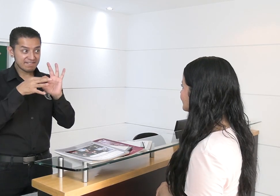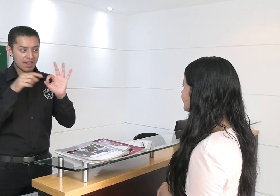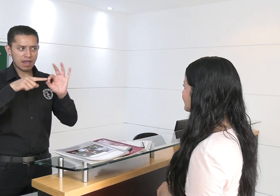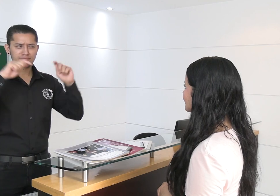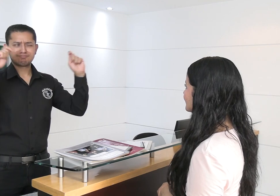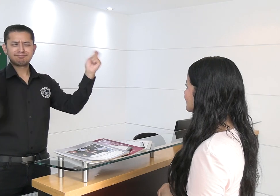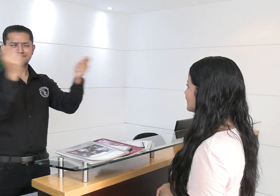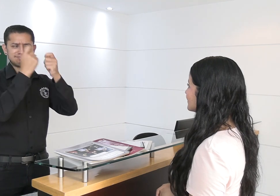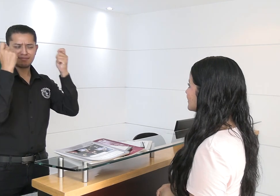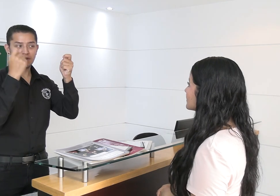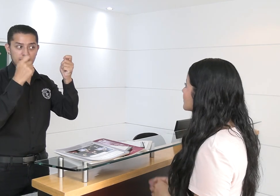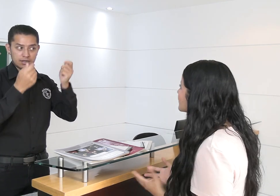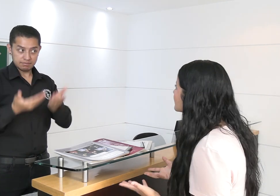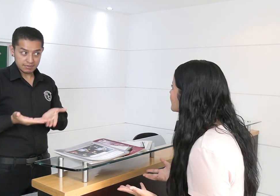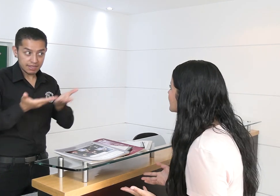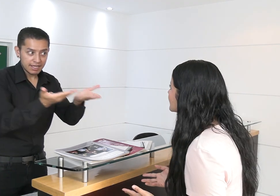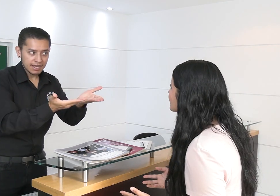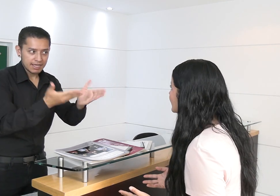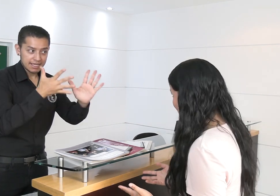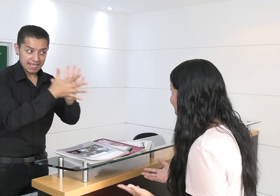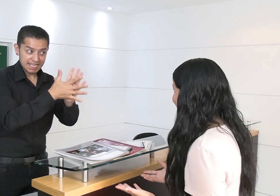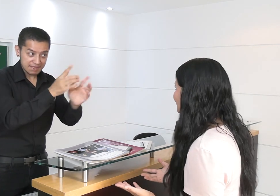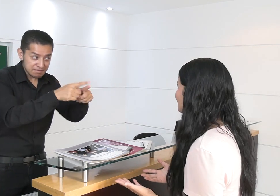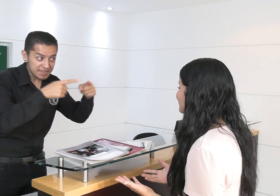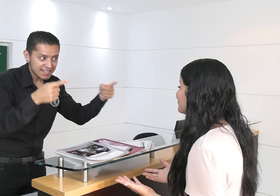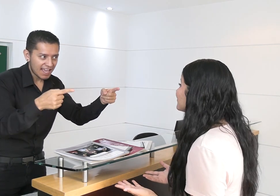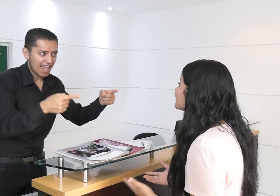tenemos promociones. ¿Quieres más información? Mira.